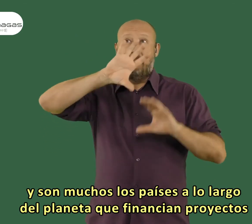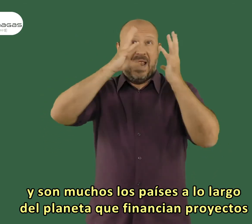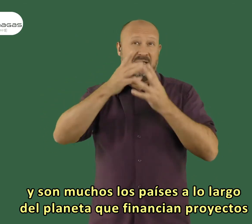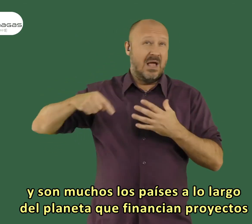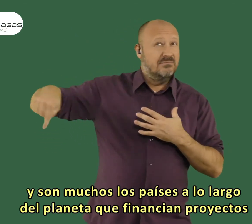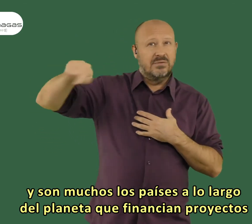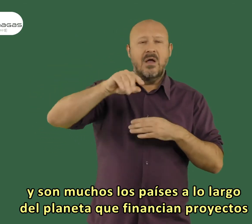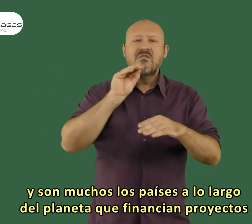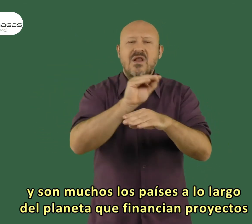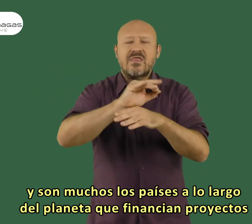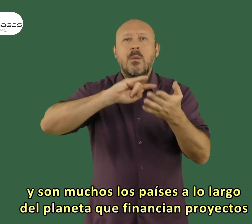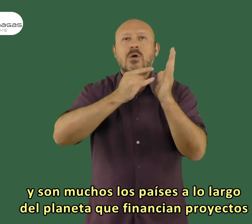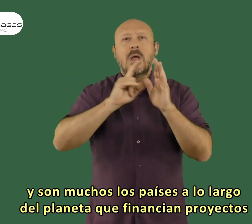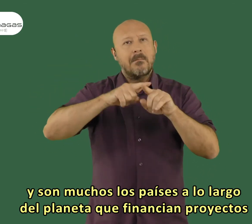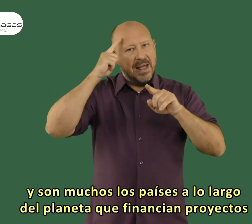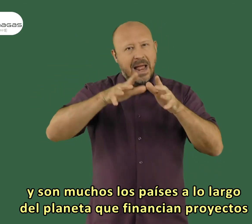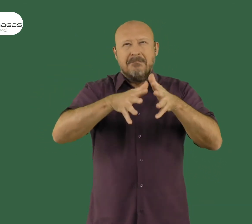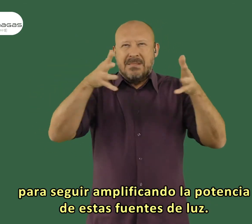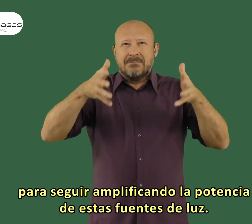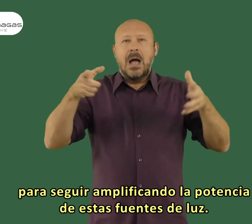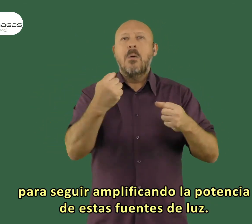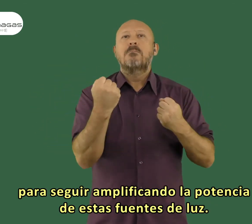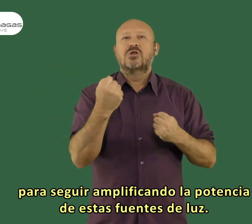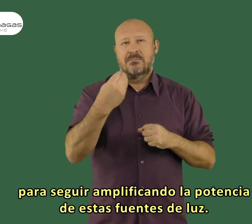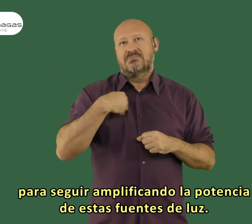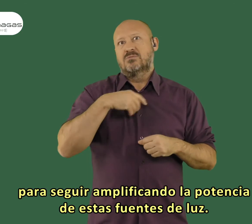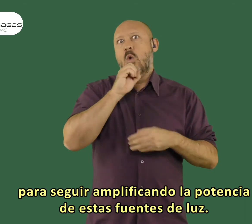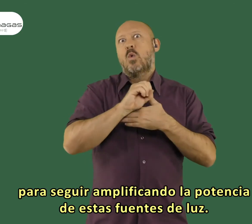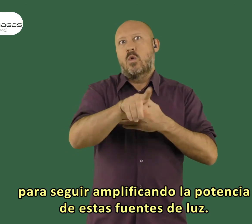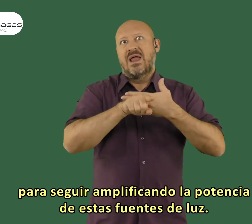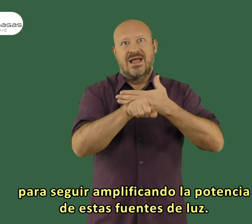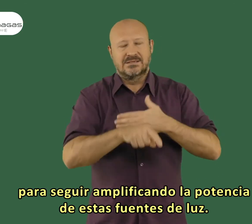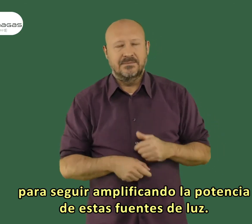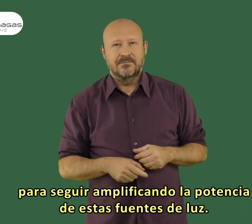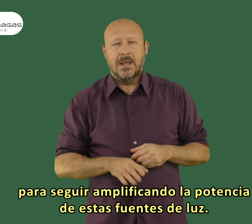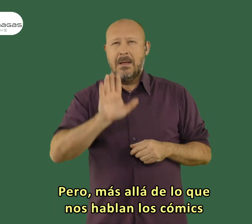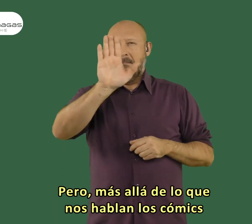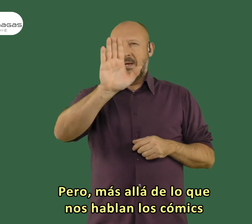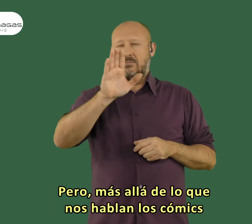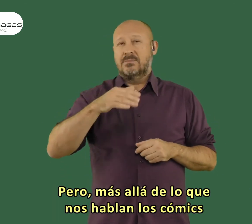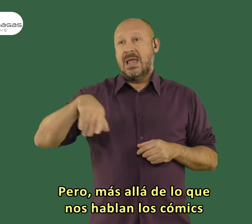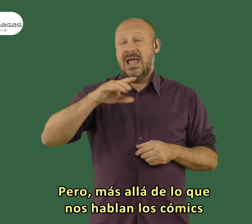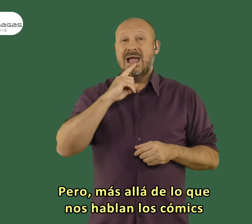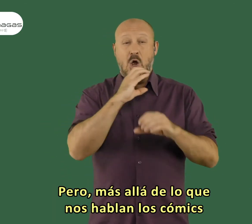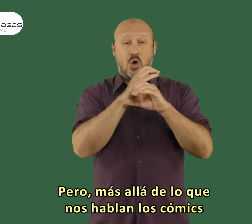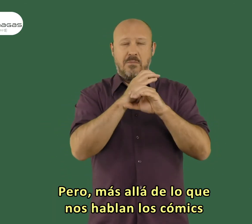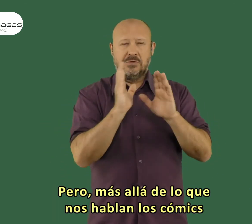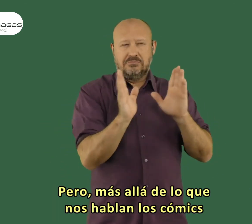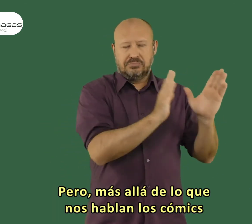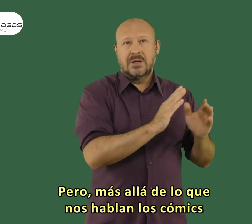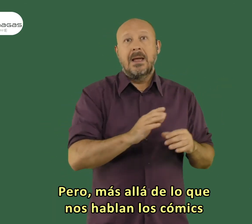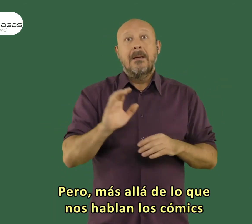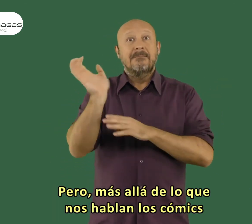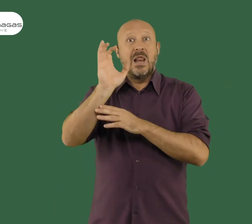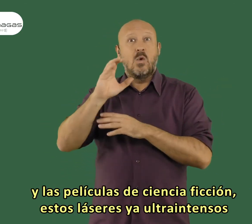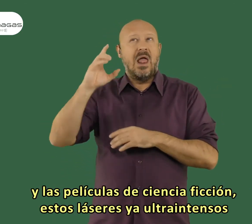países a lo largo del planeta que financian proyectos para seguir amplificando la potencia de estas fuentes de luz. Pero, más allá de lo que nos